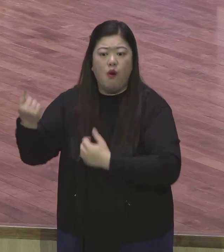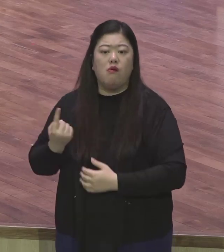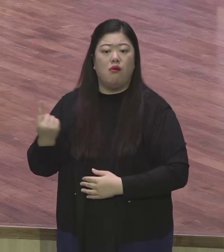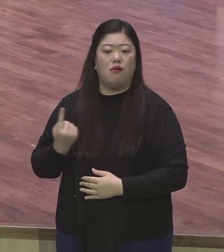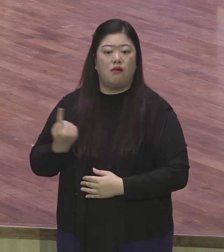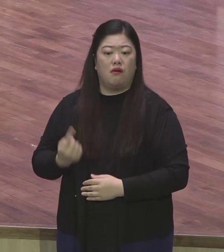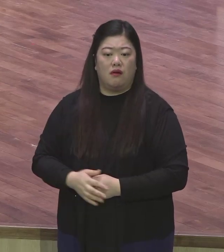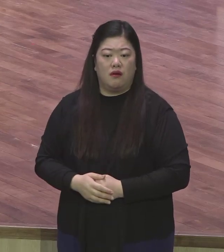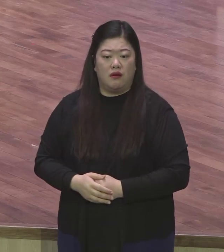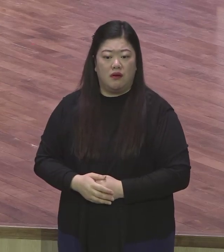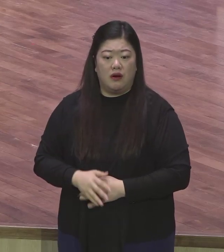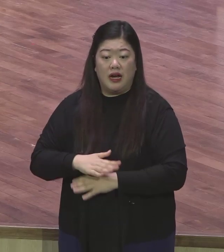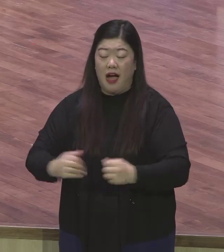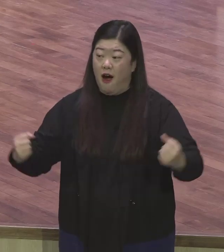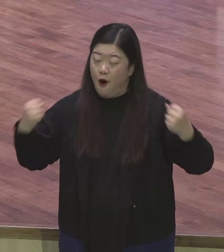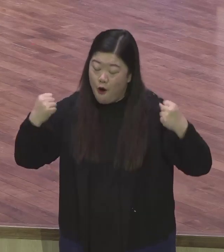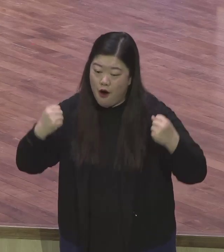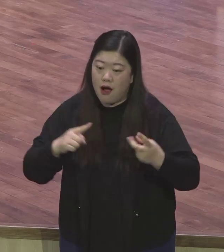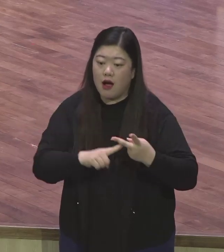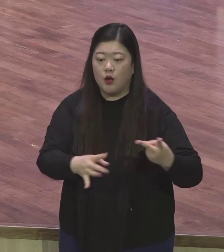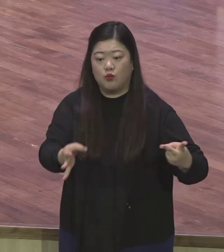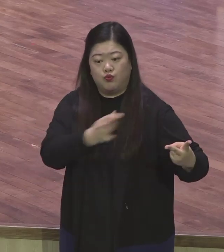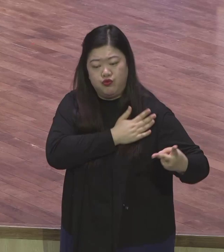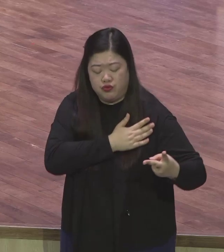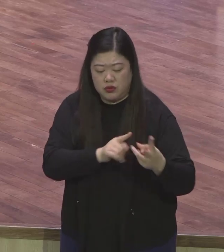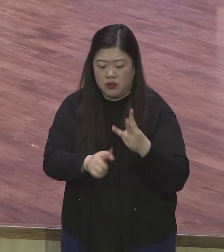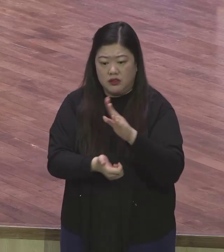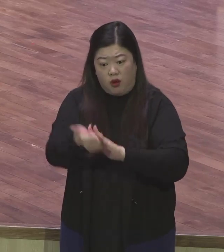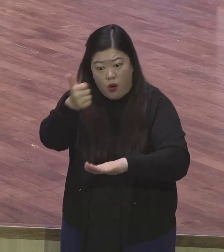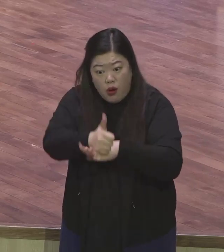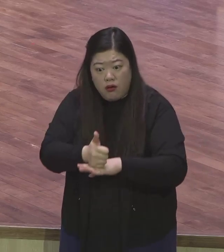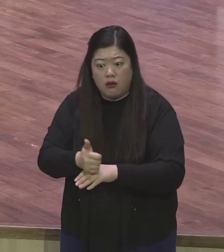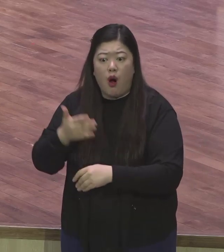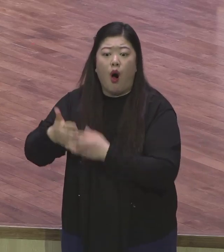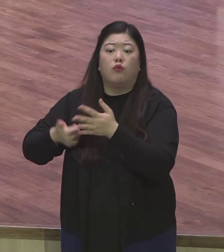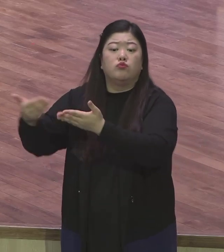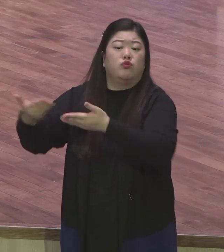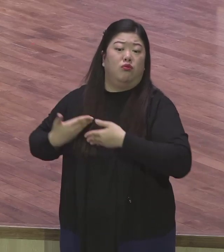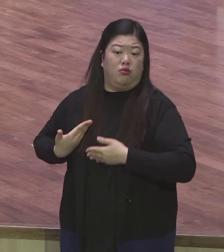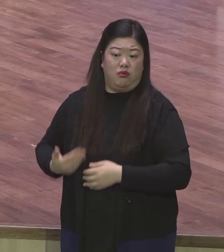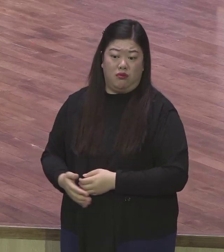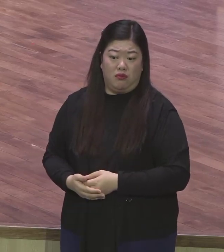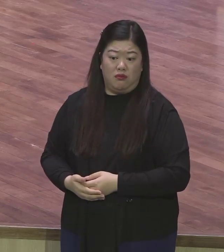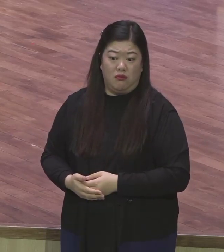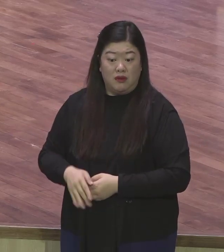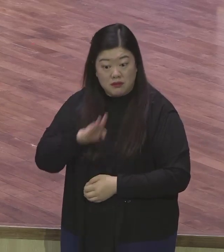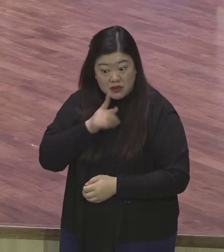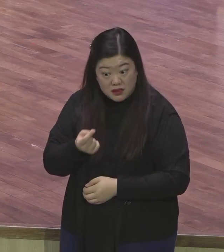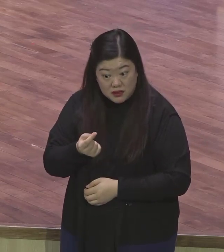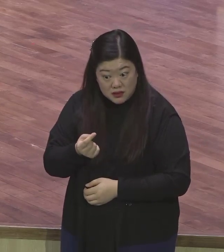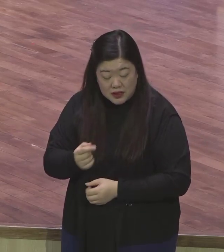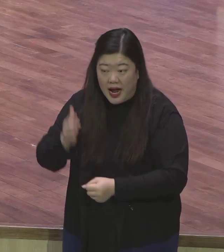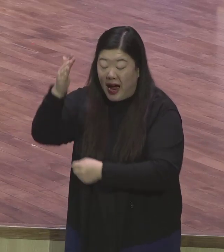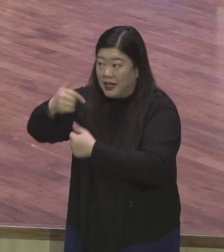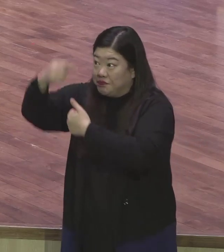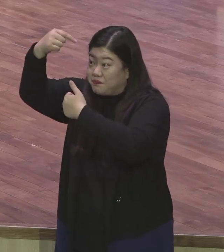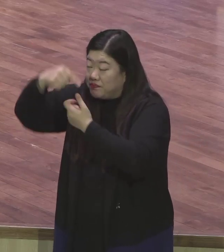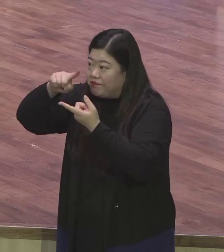하나님이 부자되고 하나님이 성공하게 하시고 어떻게 해요 하나님 말씀에 순종할 때입니다 말씀에